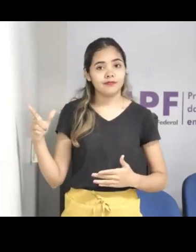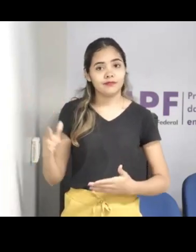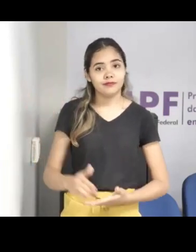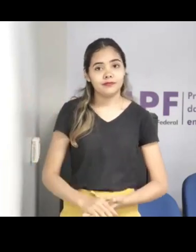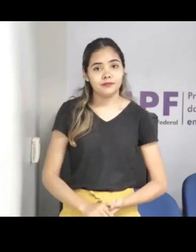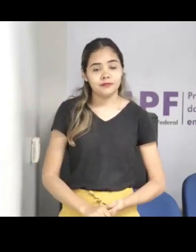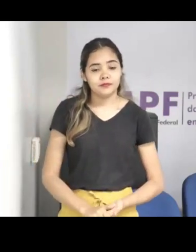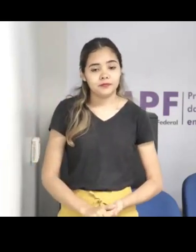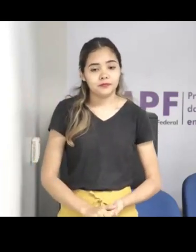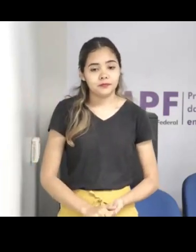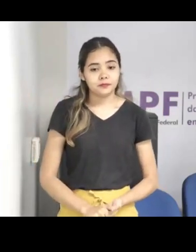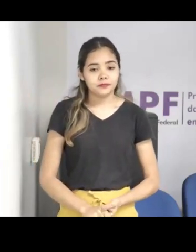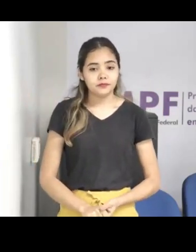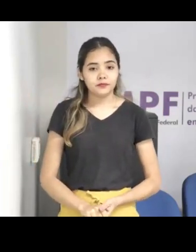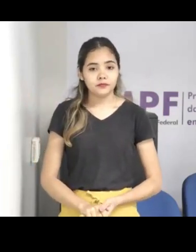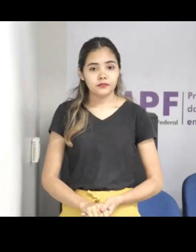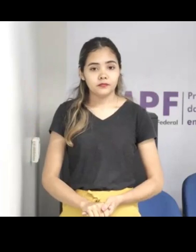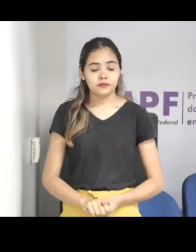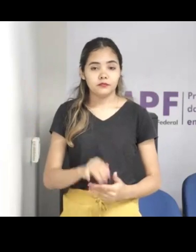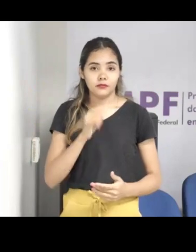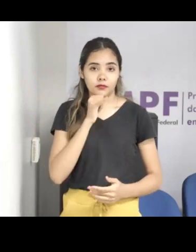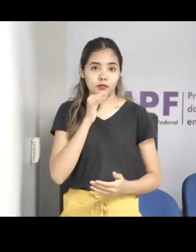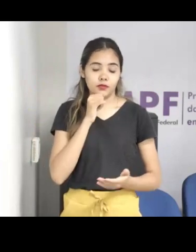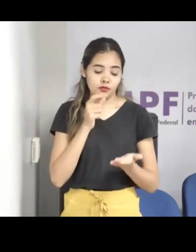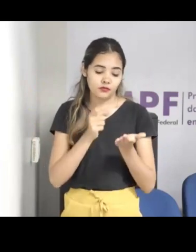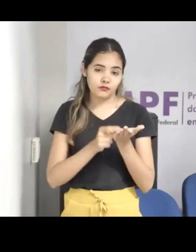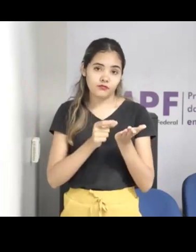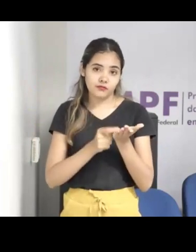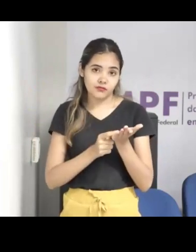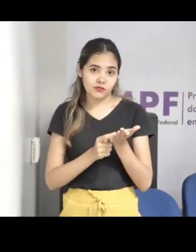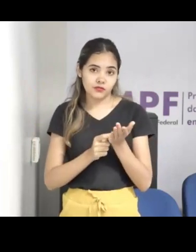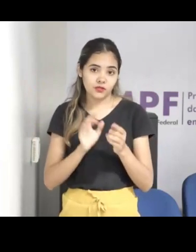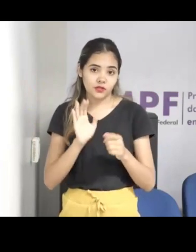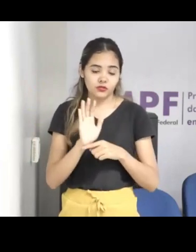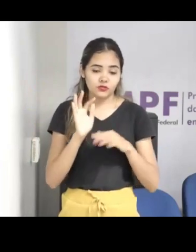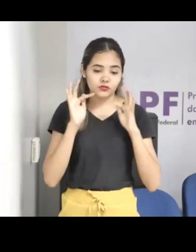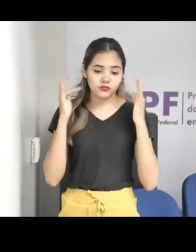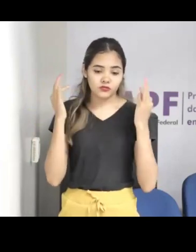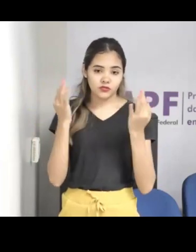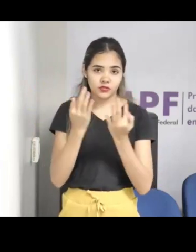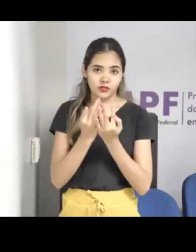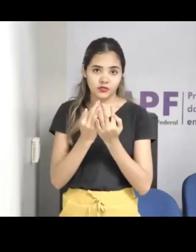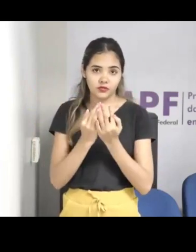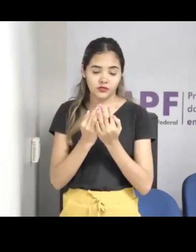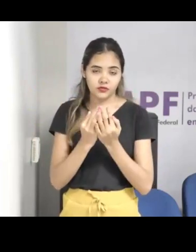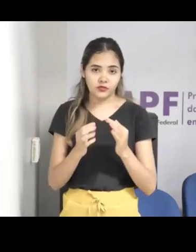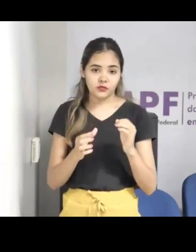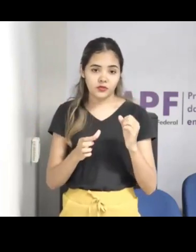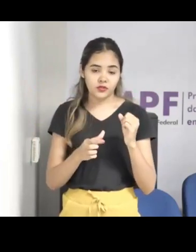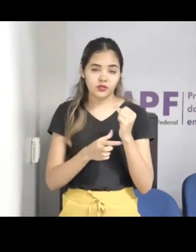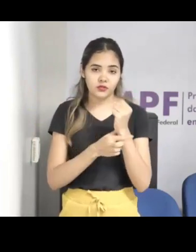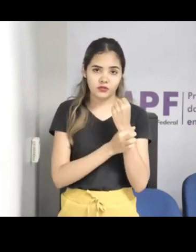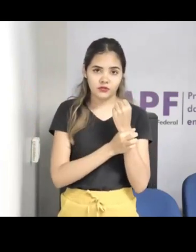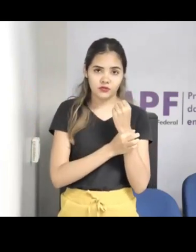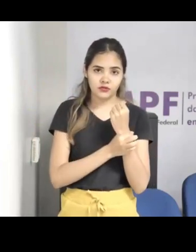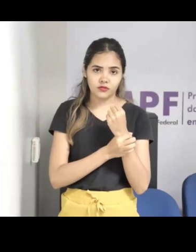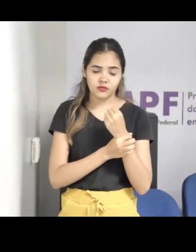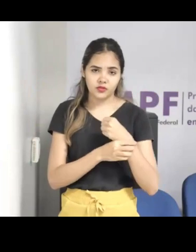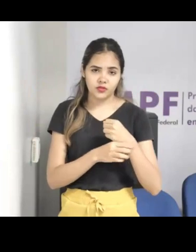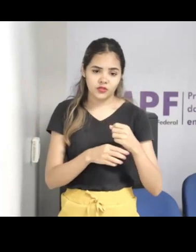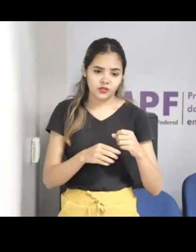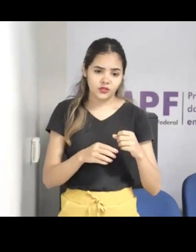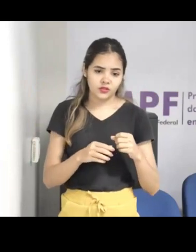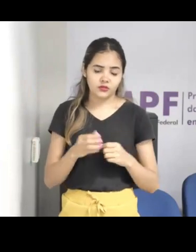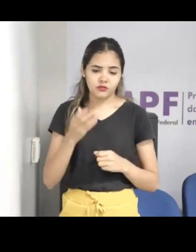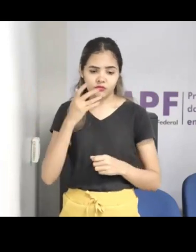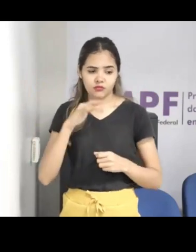aplicativo de controle parental. Sim, é ótimo. Tem vários aplicativos hoje de controle parental para a gente monitorar que site que